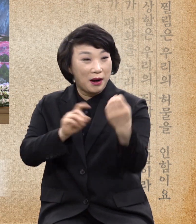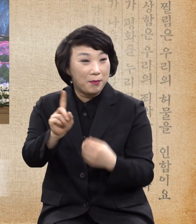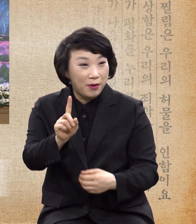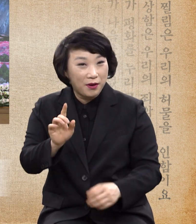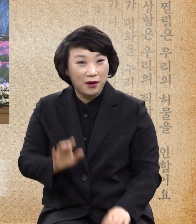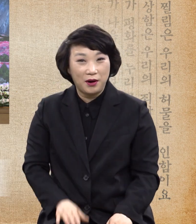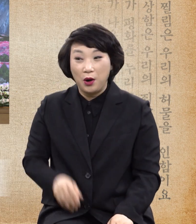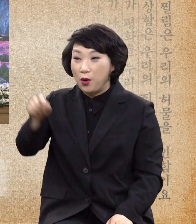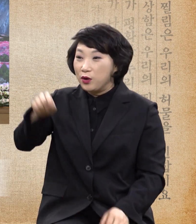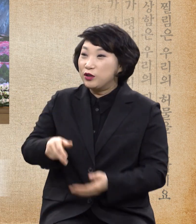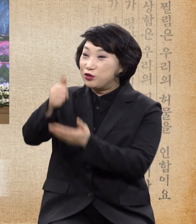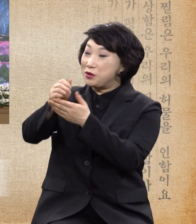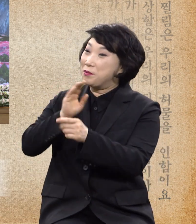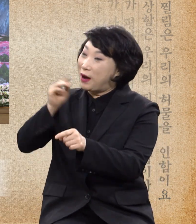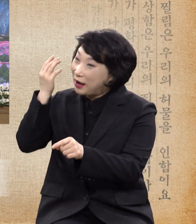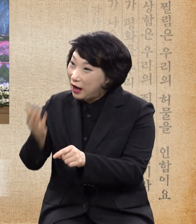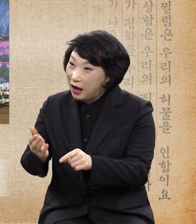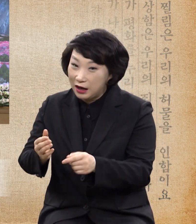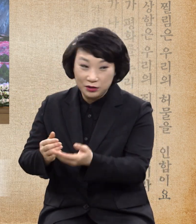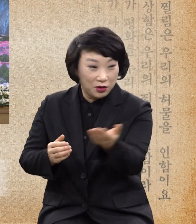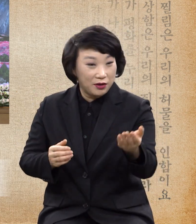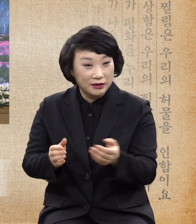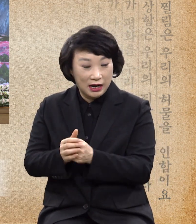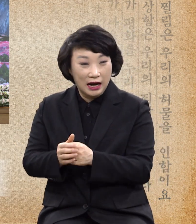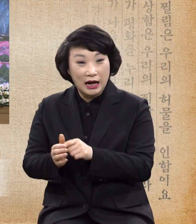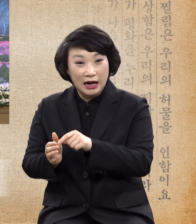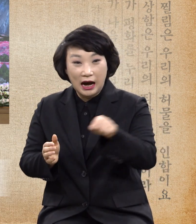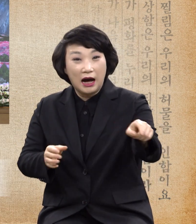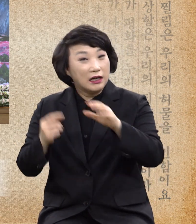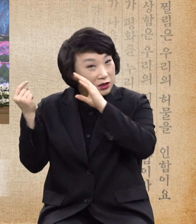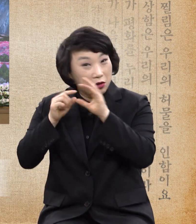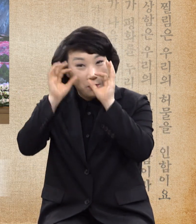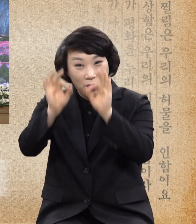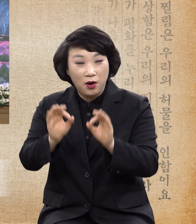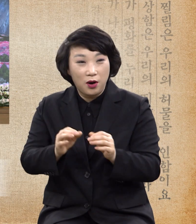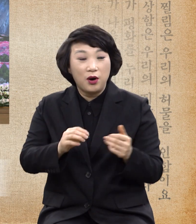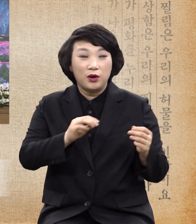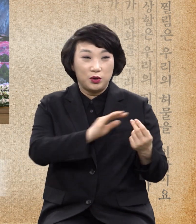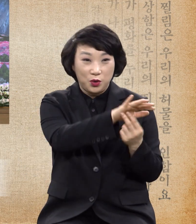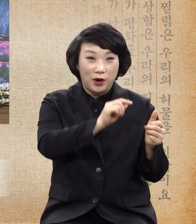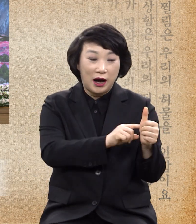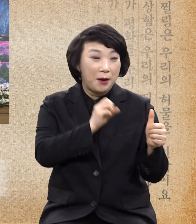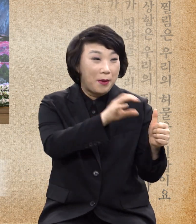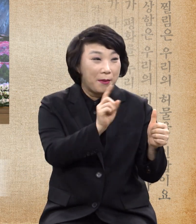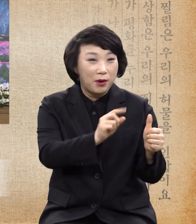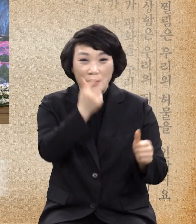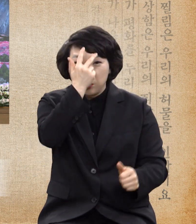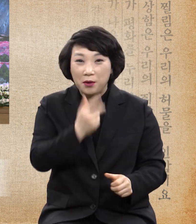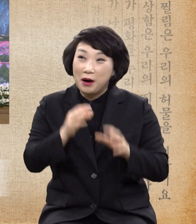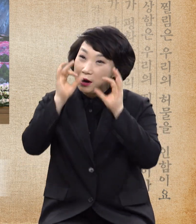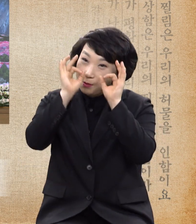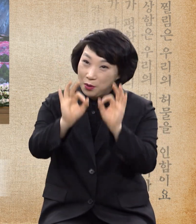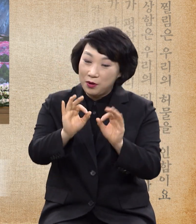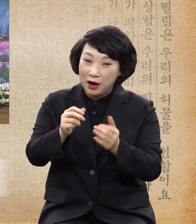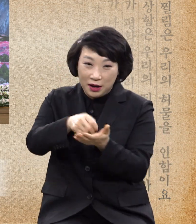너희가 가서 듣고 보는 것을 요한에게 구하되 소경이 보며 안진뱅이가 걸으며 문둥이가